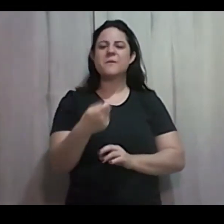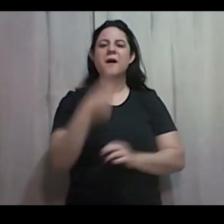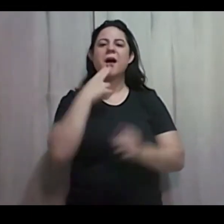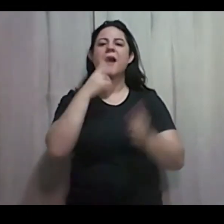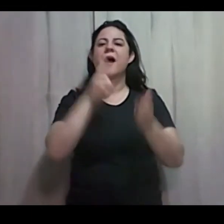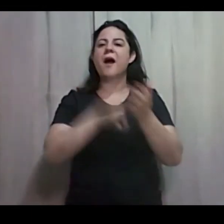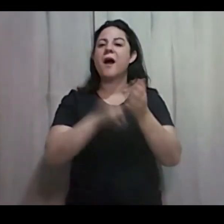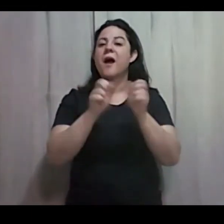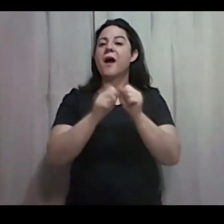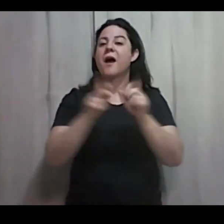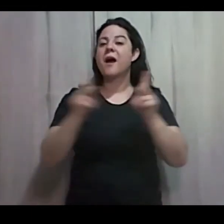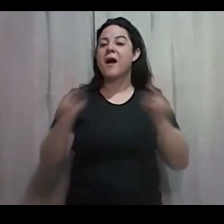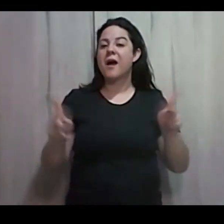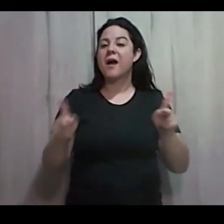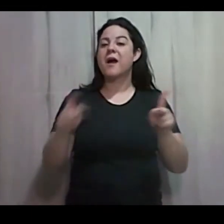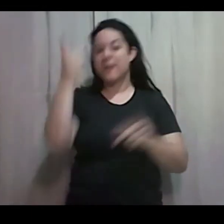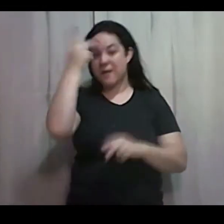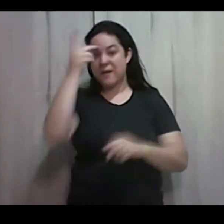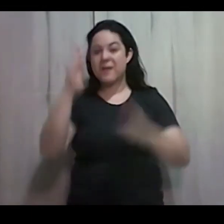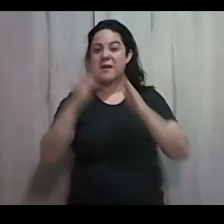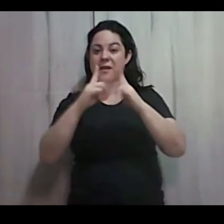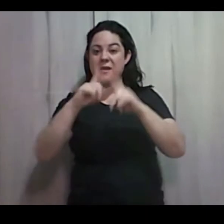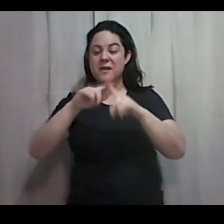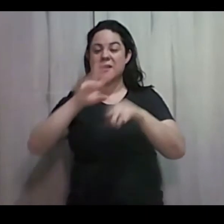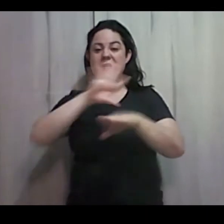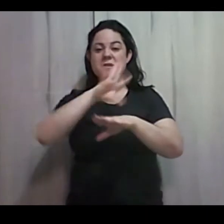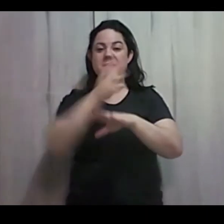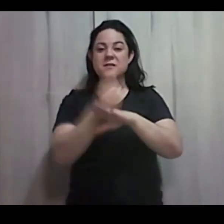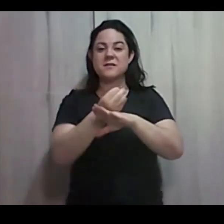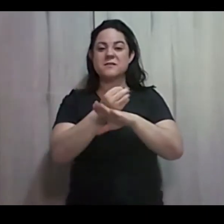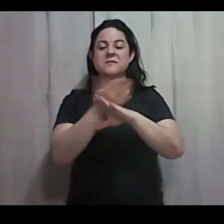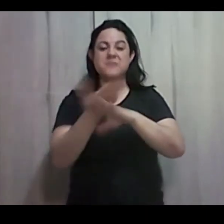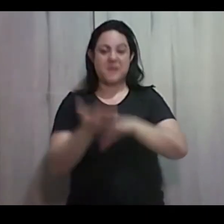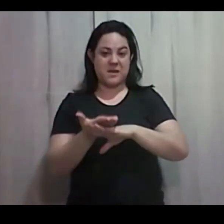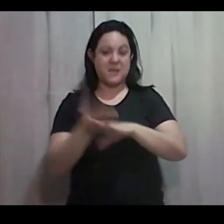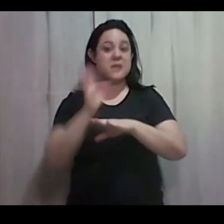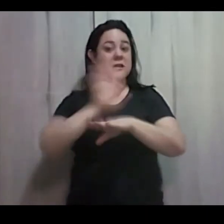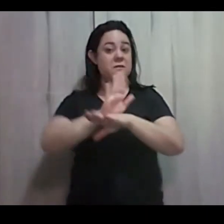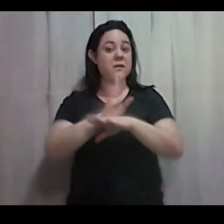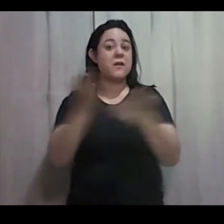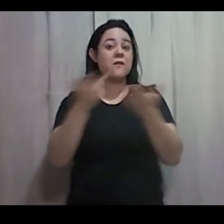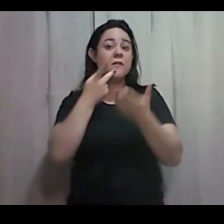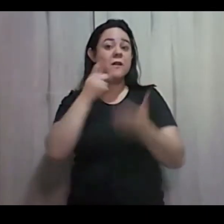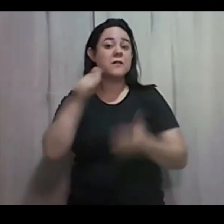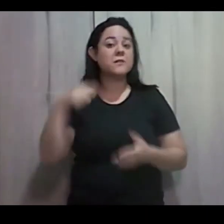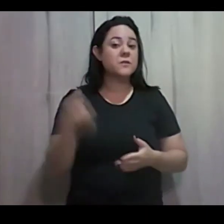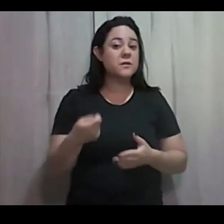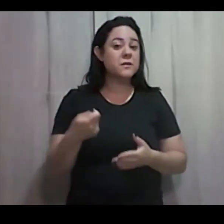Igreja de Sardes Nesse vídeo eu quero falar sobre Vigilância